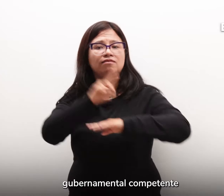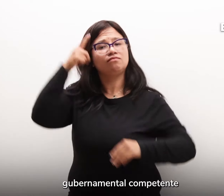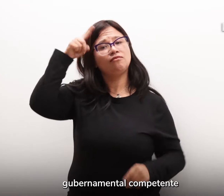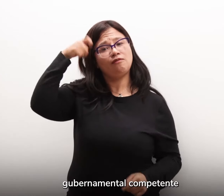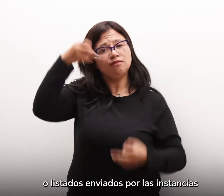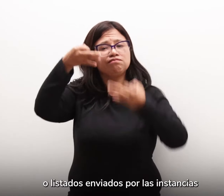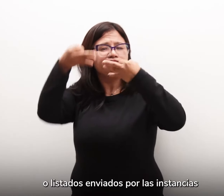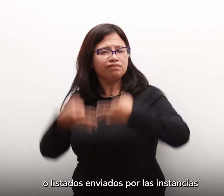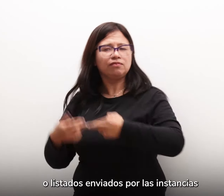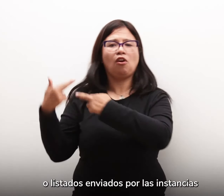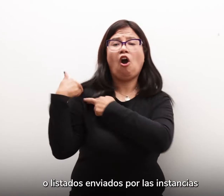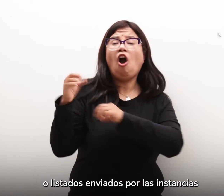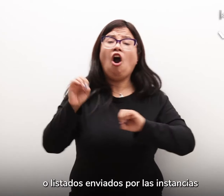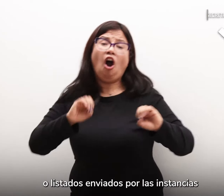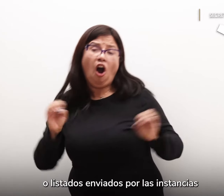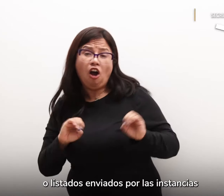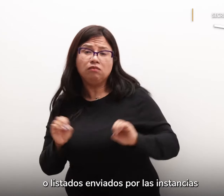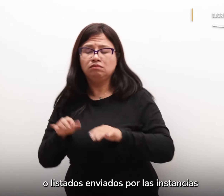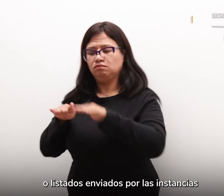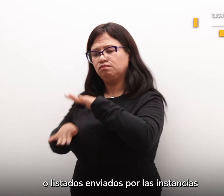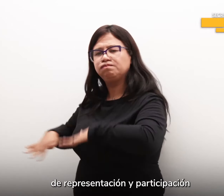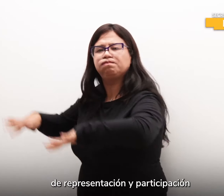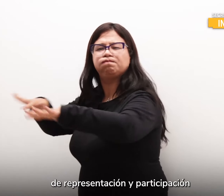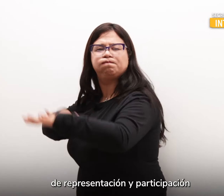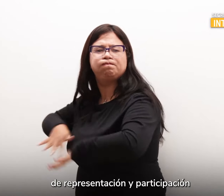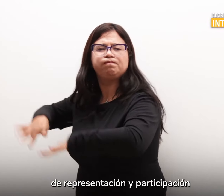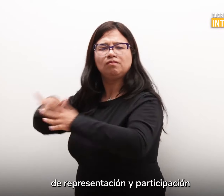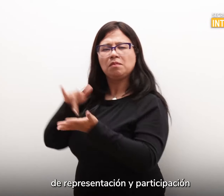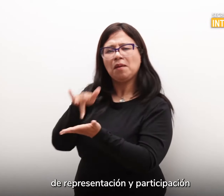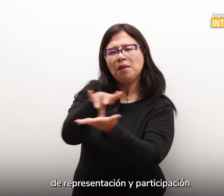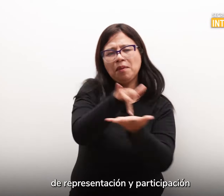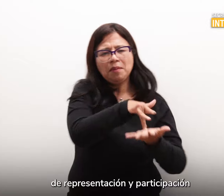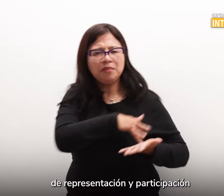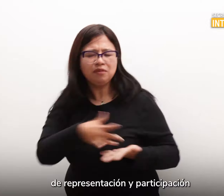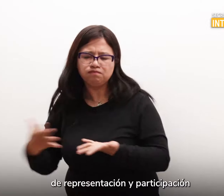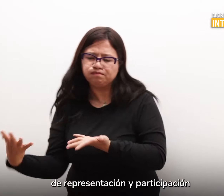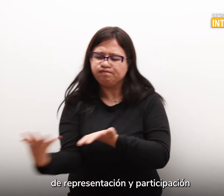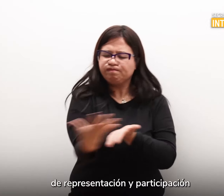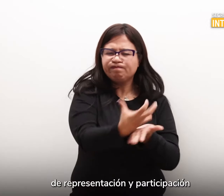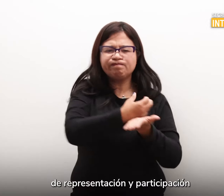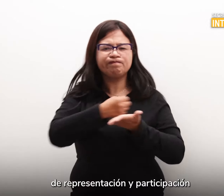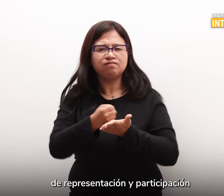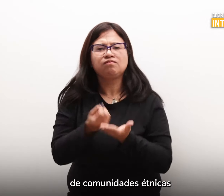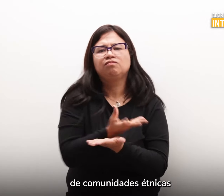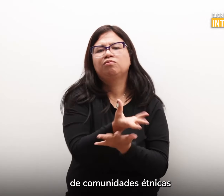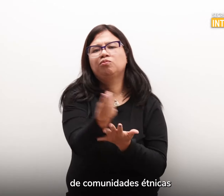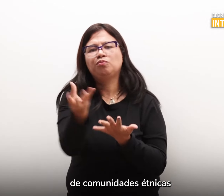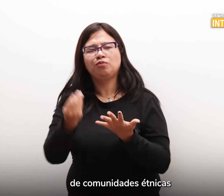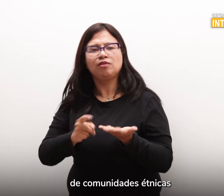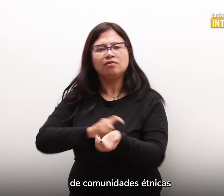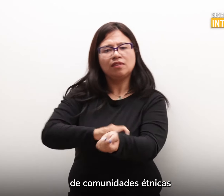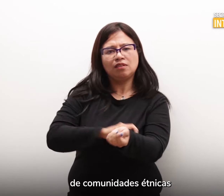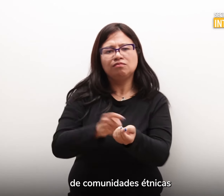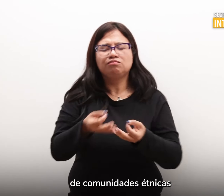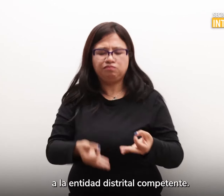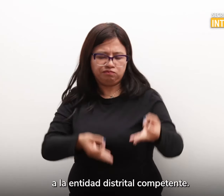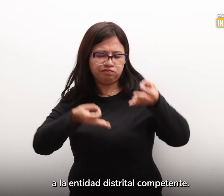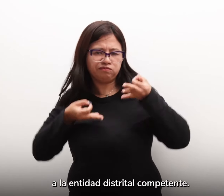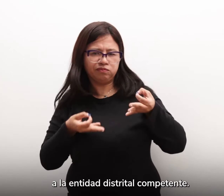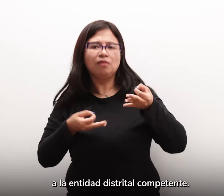o listados enviados por las instancias de representación y participación de comunidades étnicas a la entidad